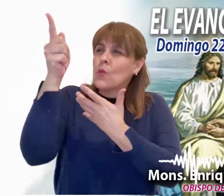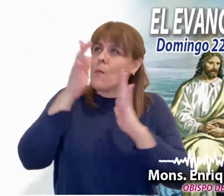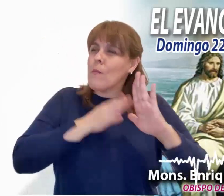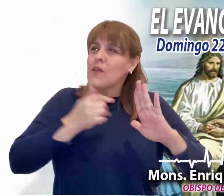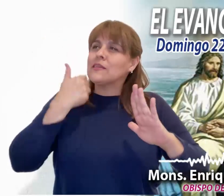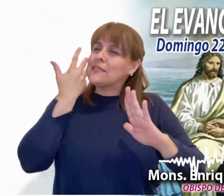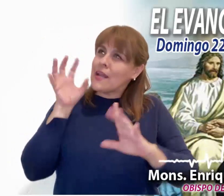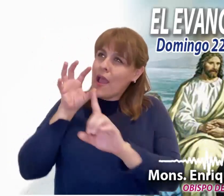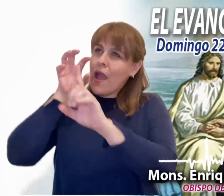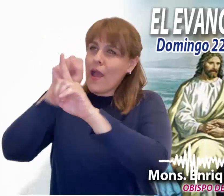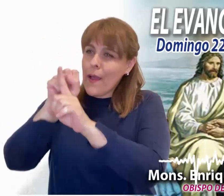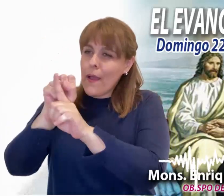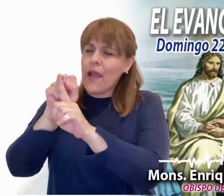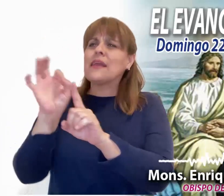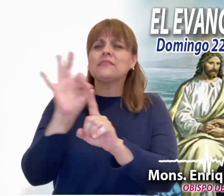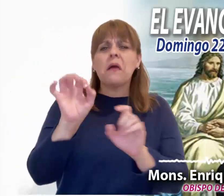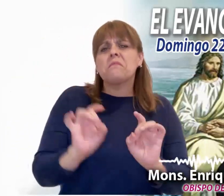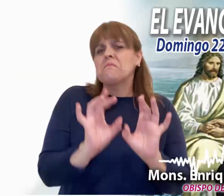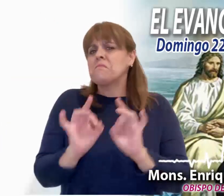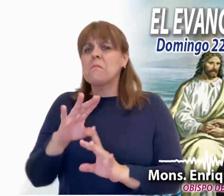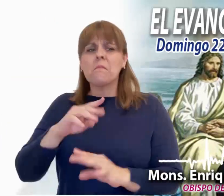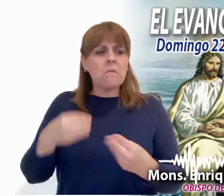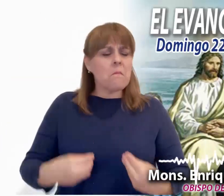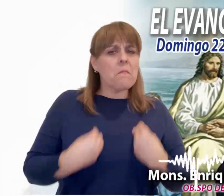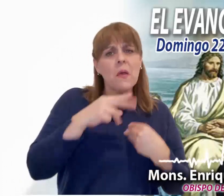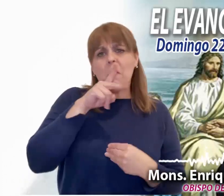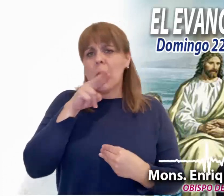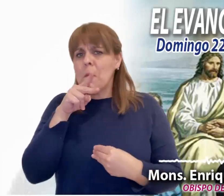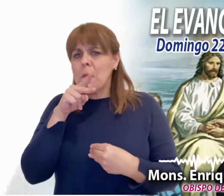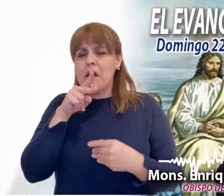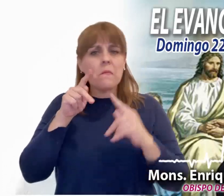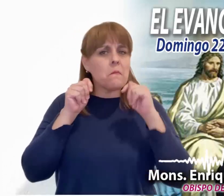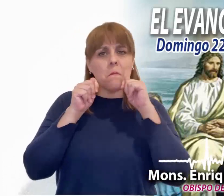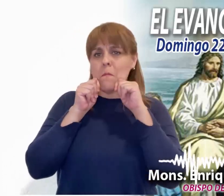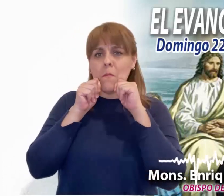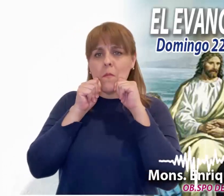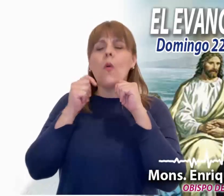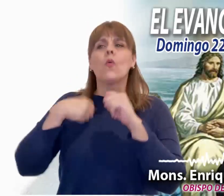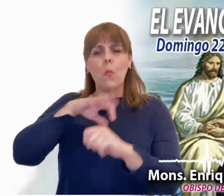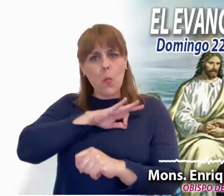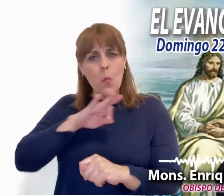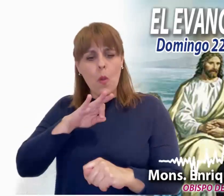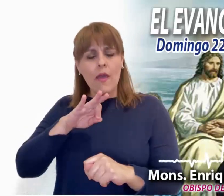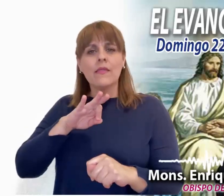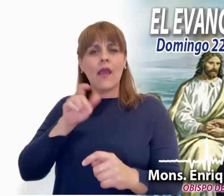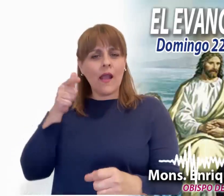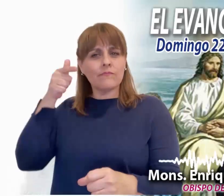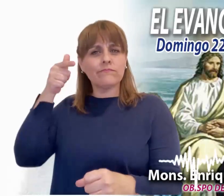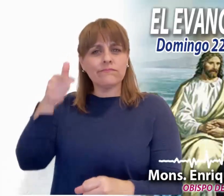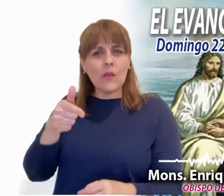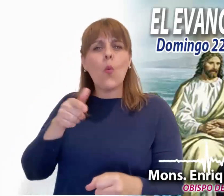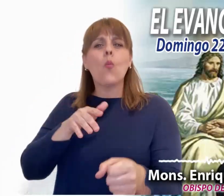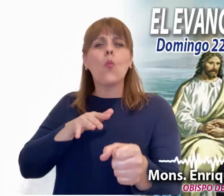nos prometes para que, en medio de las preocupaciones de esta vida, pueda encontrar